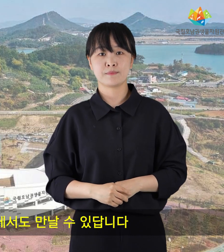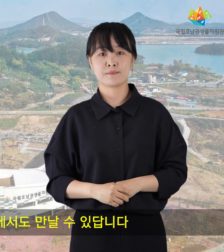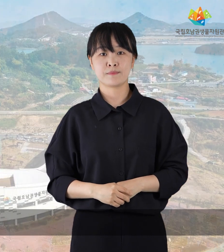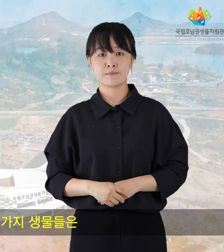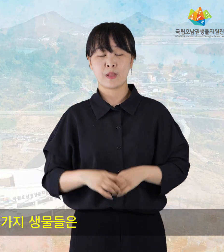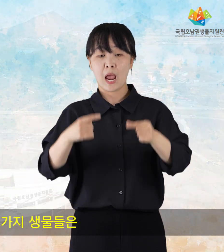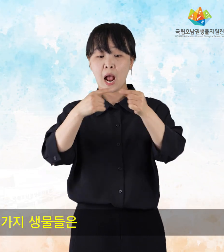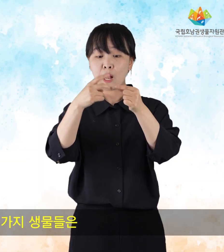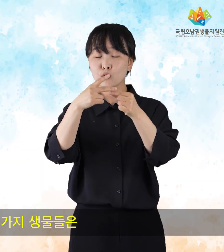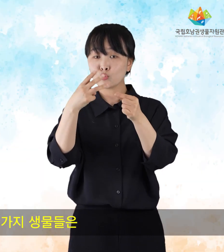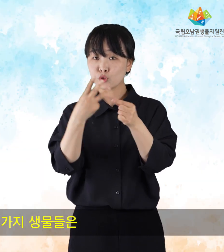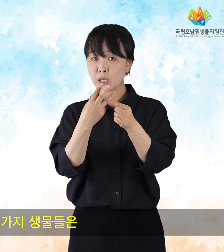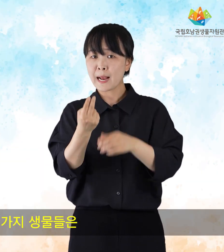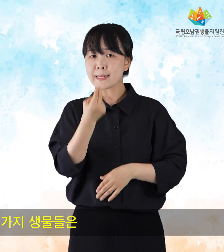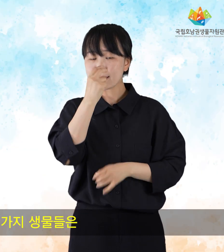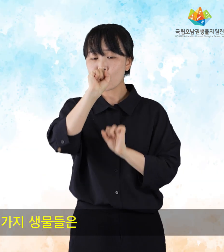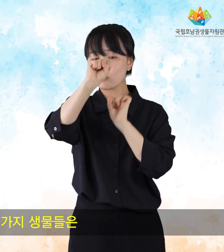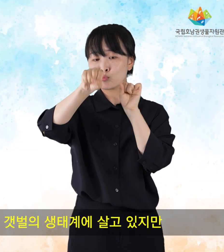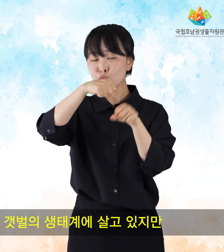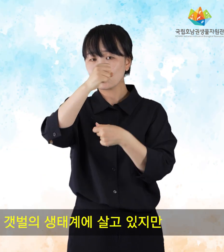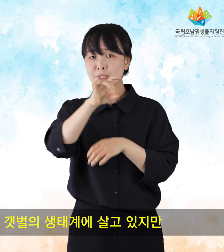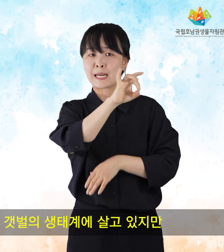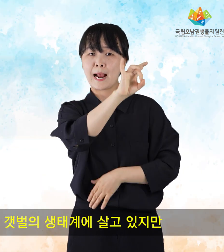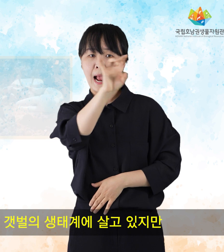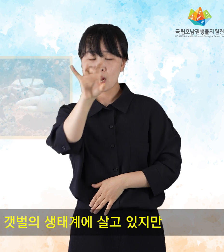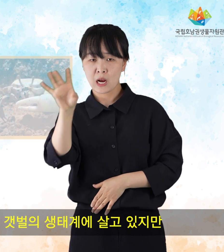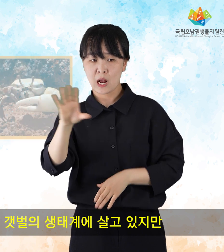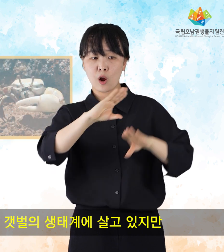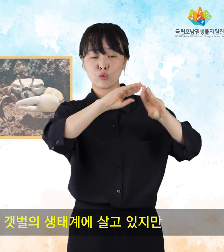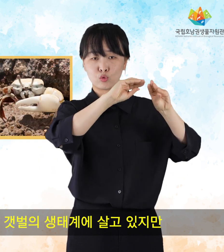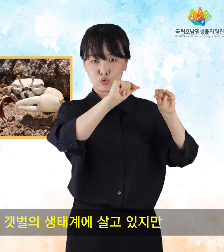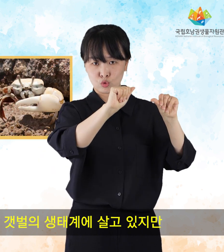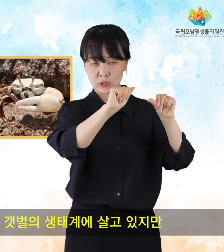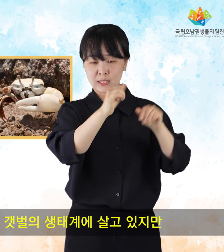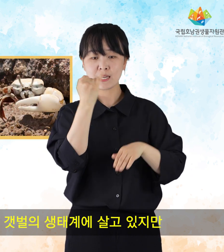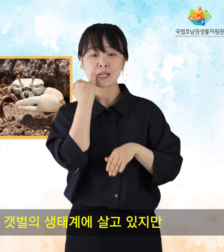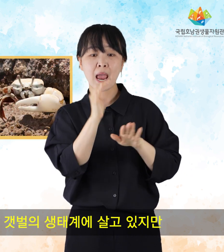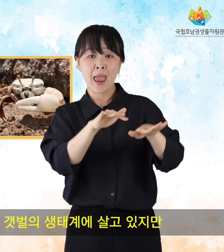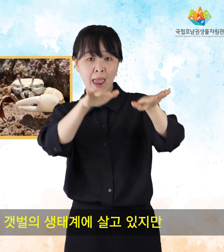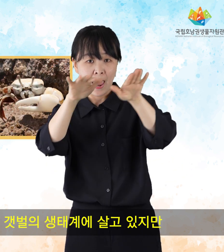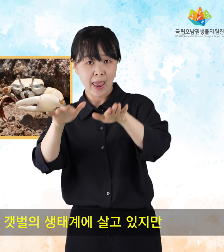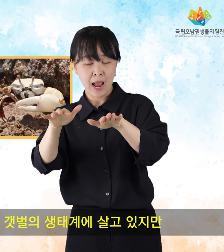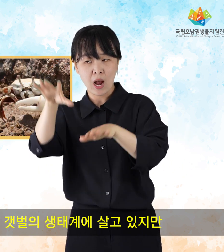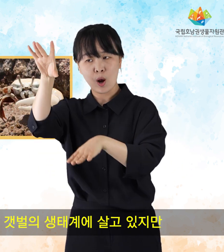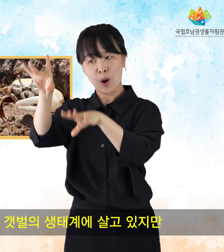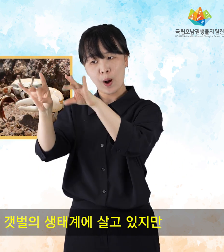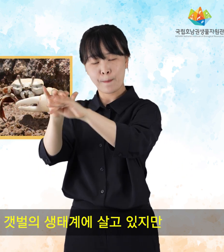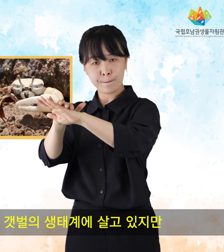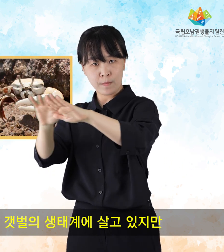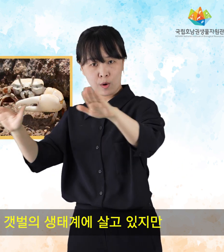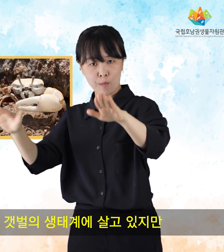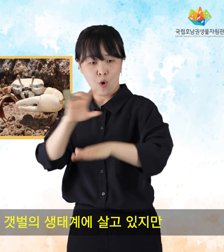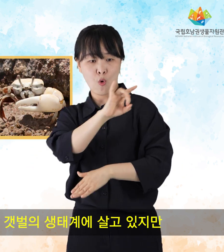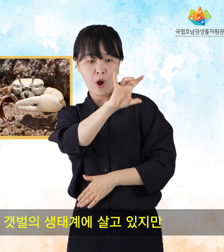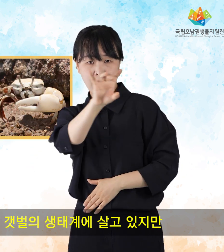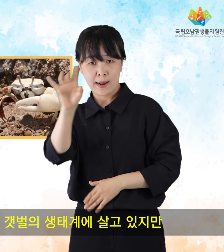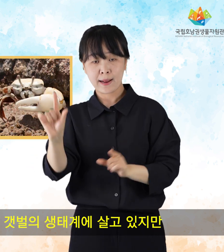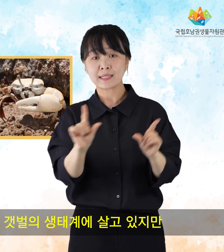이 세 가지 생물들은 각각 다른 육지, 해양, 갯벌 생태계에 살고 있지만